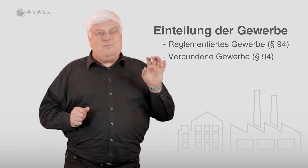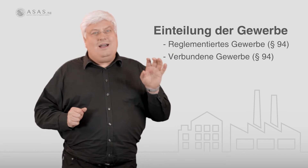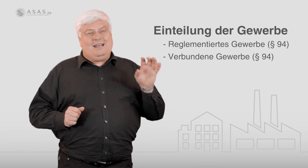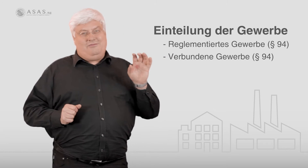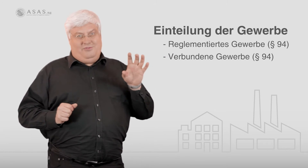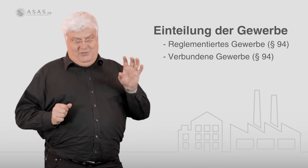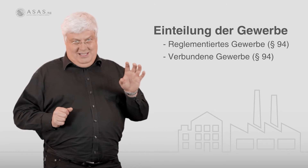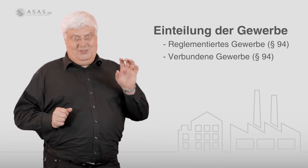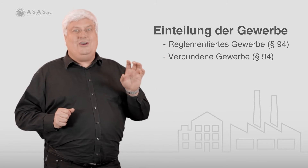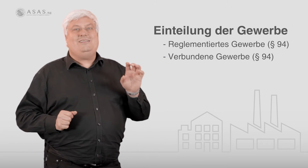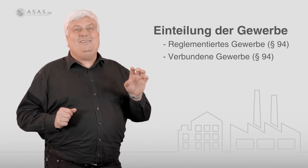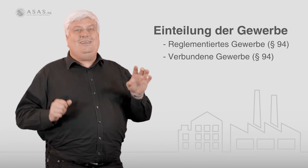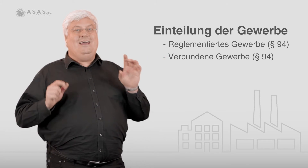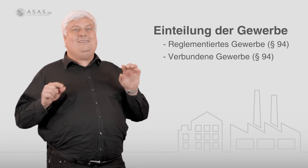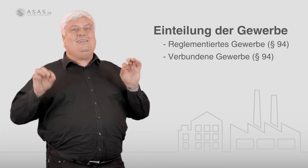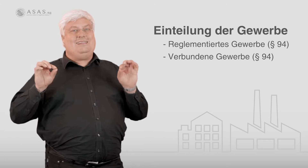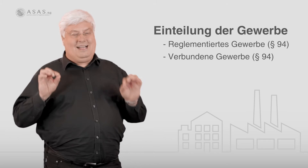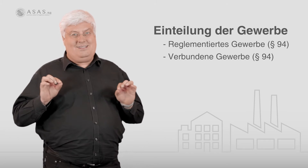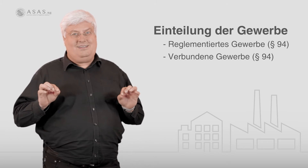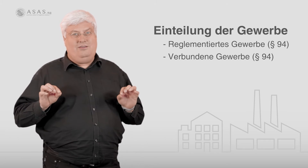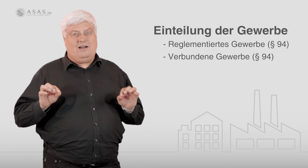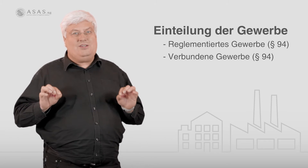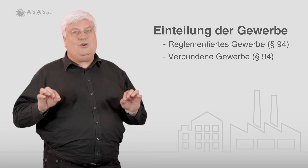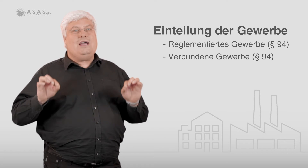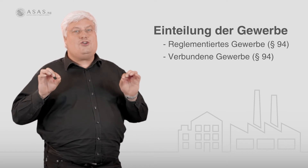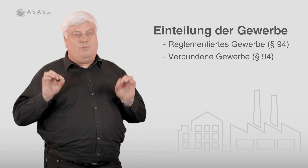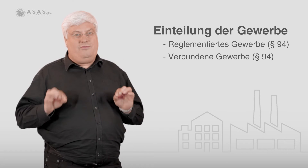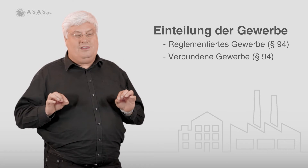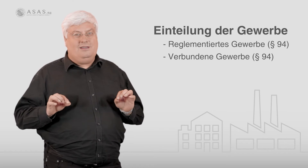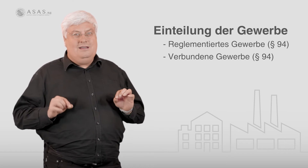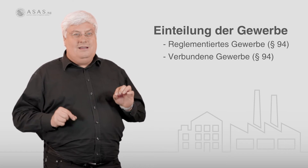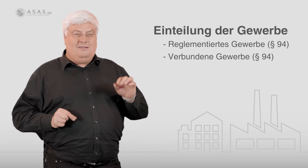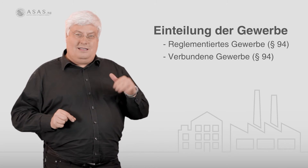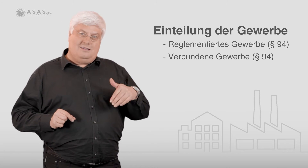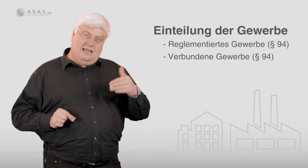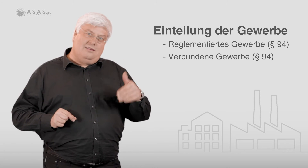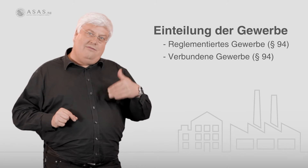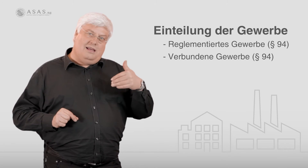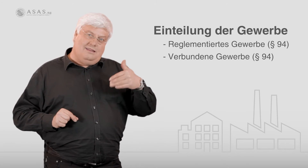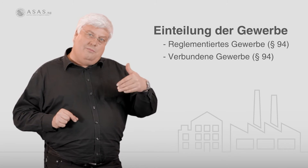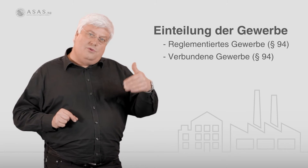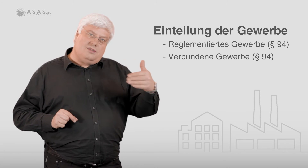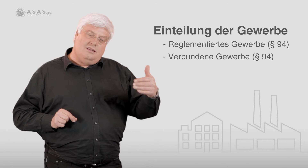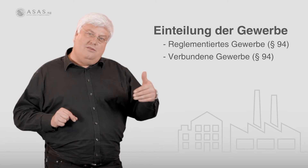in § 94 heißt taxativ, also erschöpfend. Das Gegenteil wäre demonstrativ,